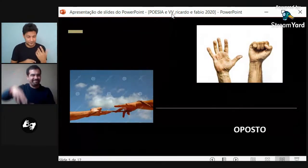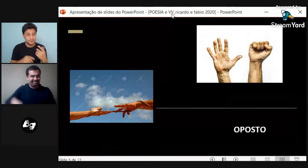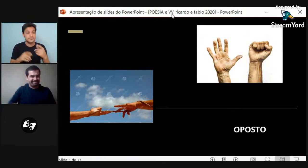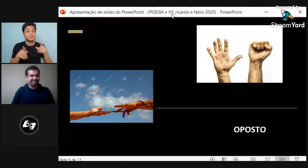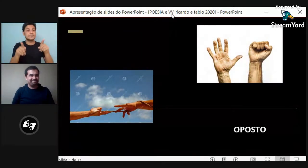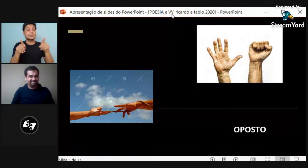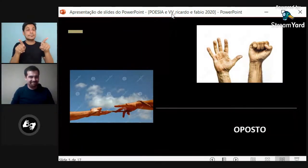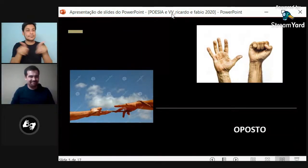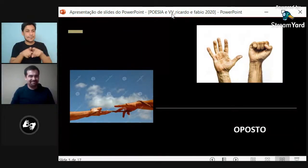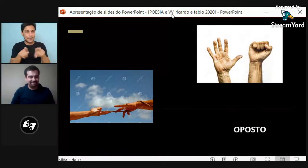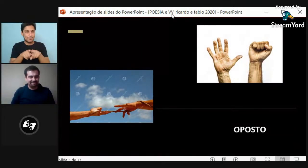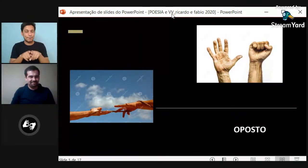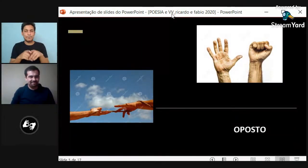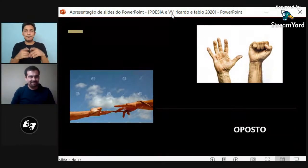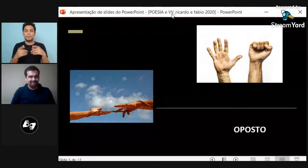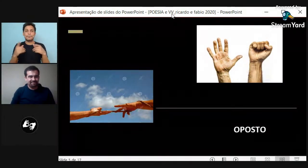Eso. A eso se refieren los opuestos.